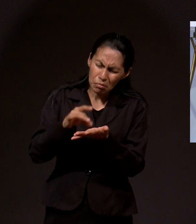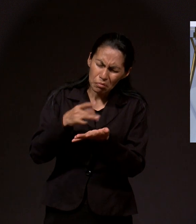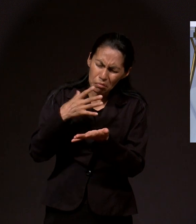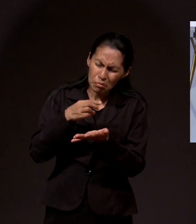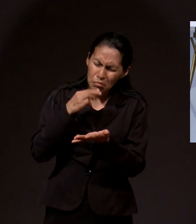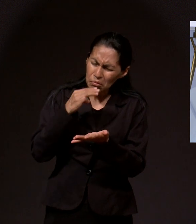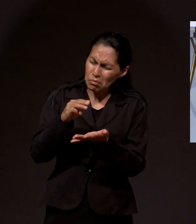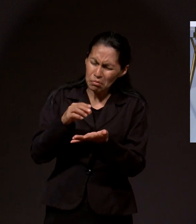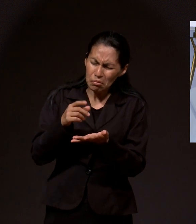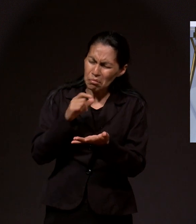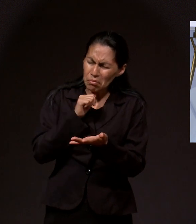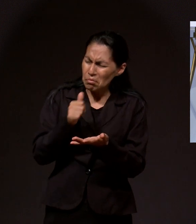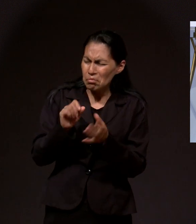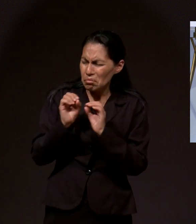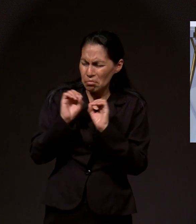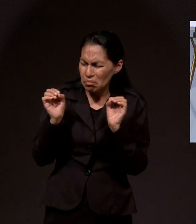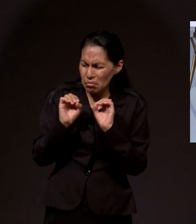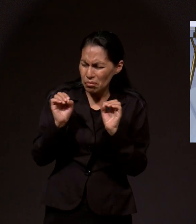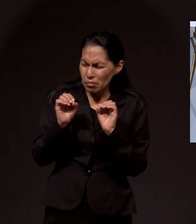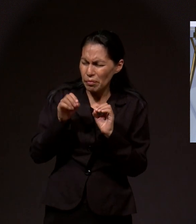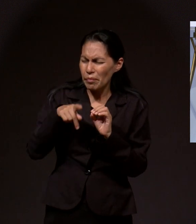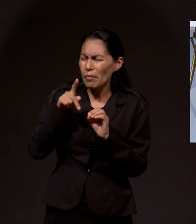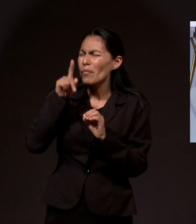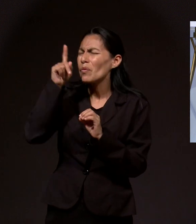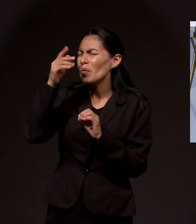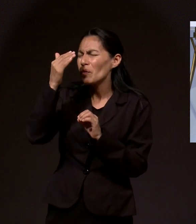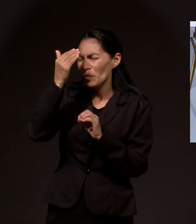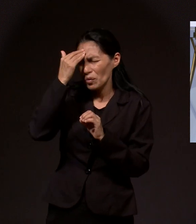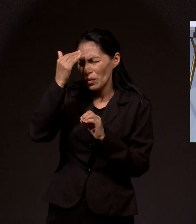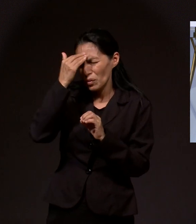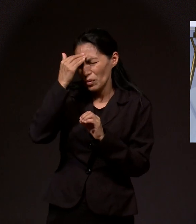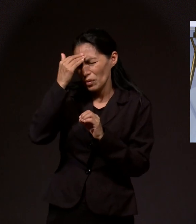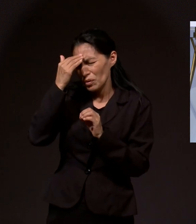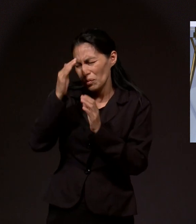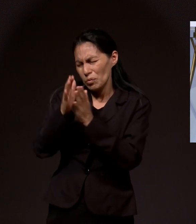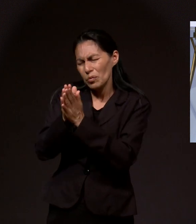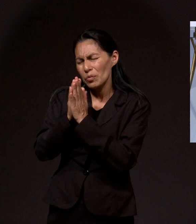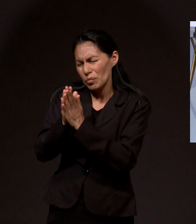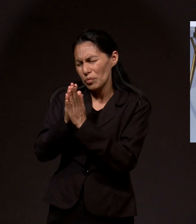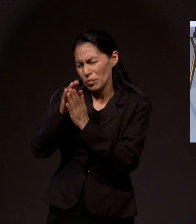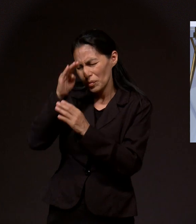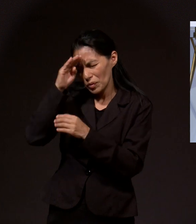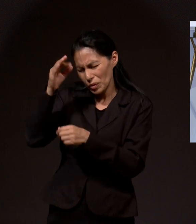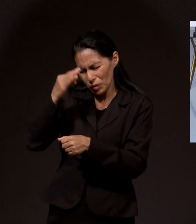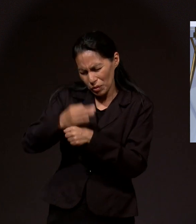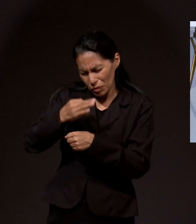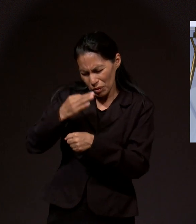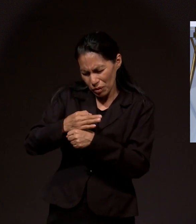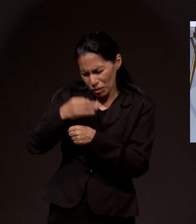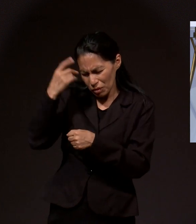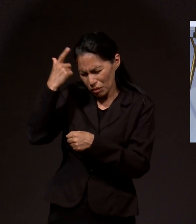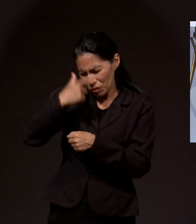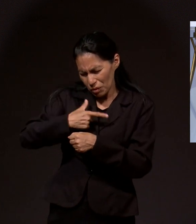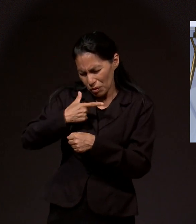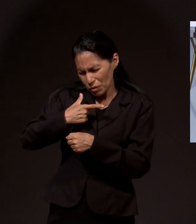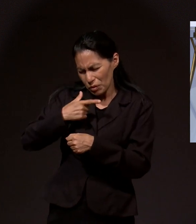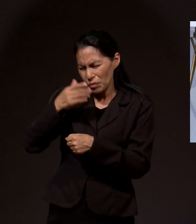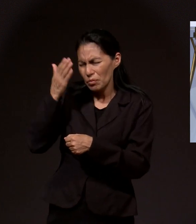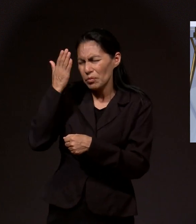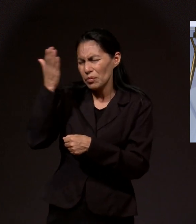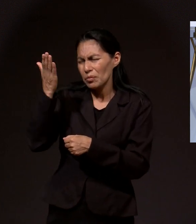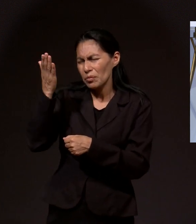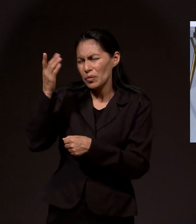mandado mensajes, pero que están sufriendo, Señor. Tú las conoces. Amén. Y, Señor, esta noche queremos